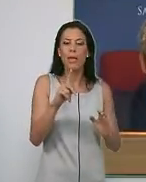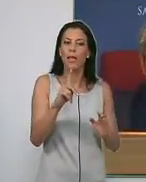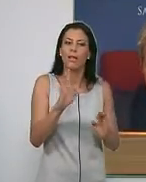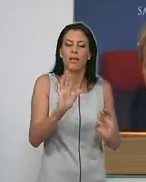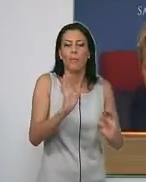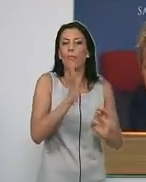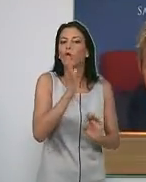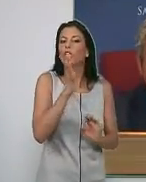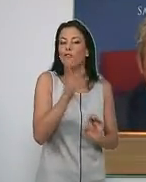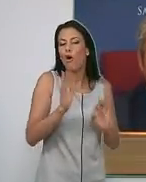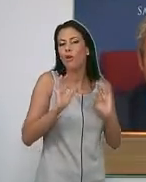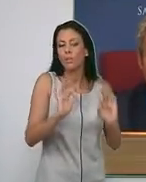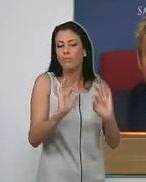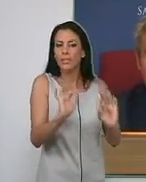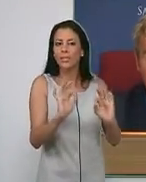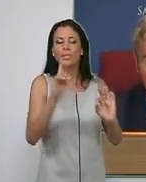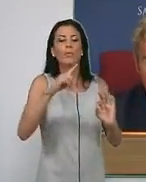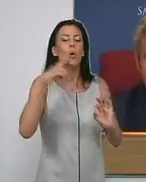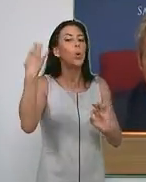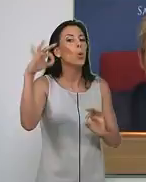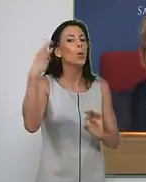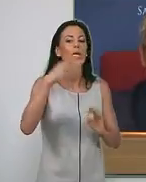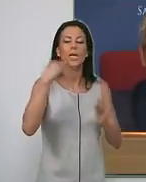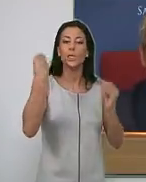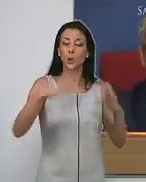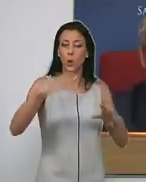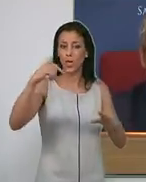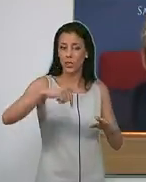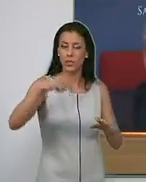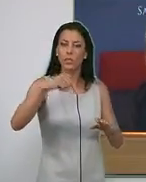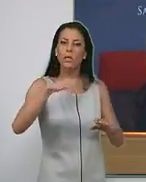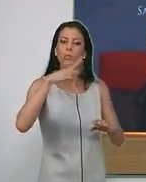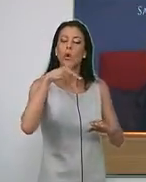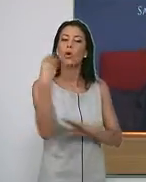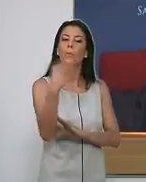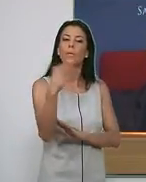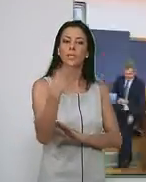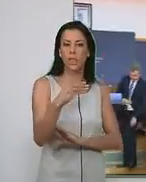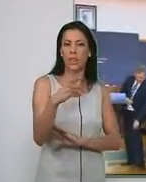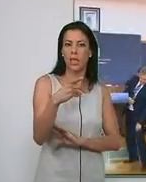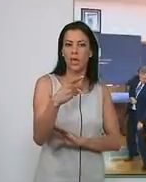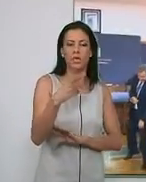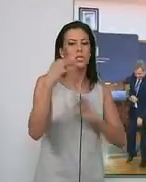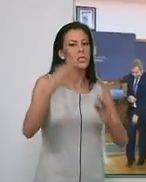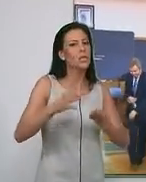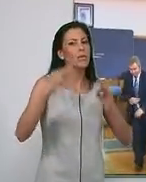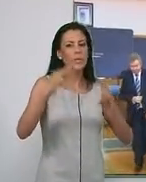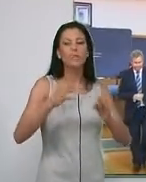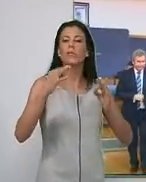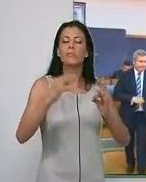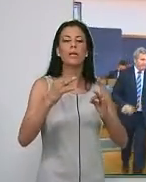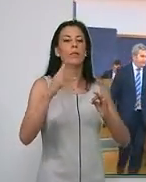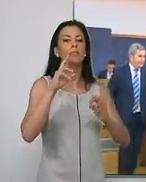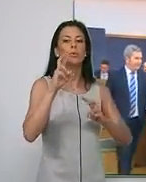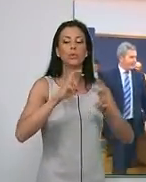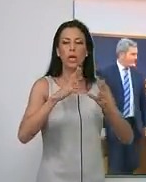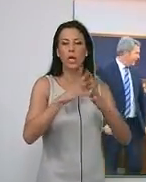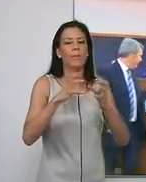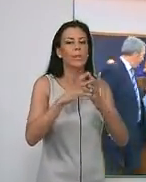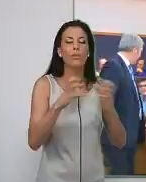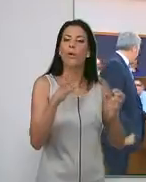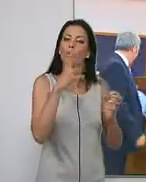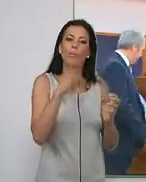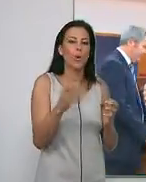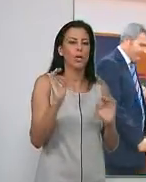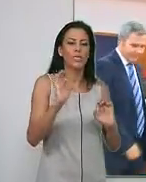peculiares, únicas en la historia del ente mancomunado... ...cuya presidencia ha ostentado siempre el alcalde de uno de los